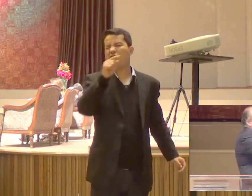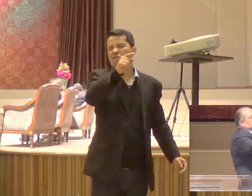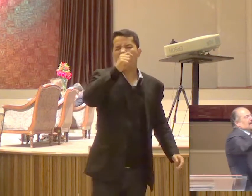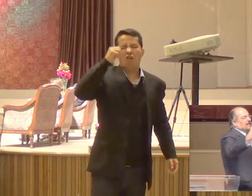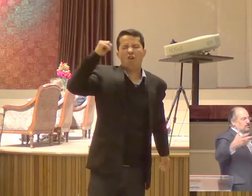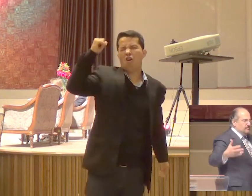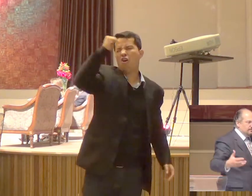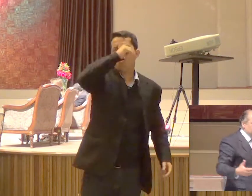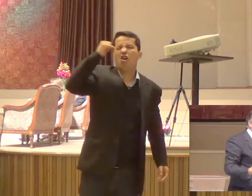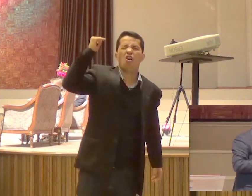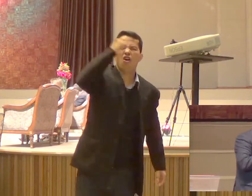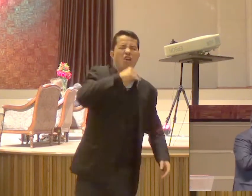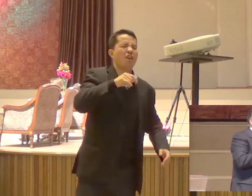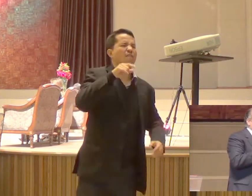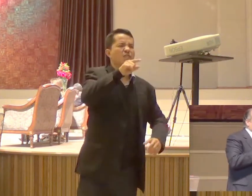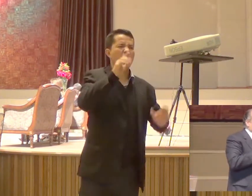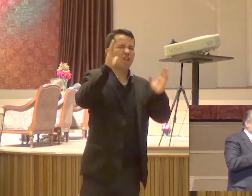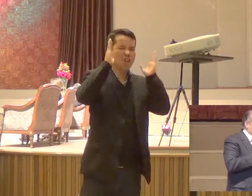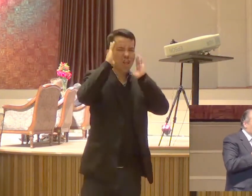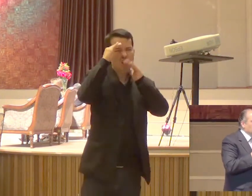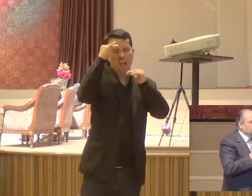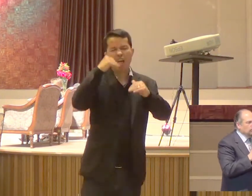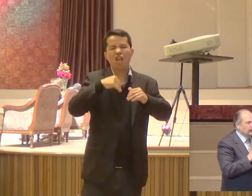picadeiro Como um espetáculo Ao mundo